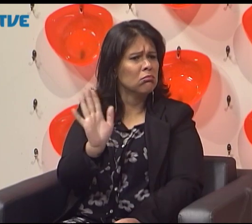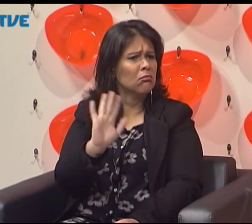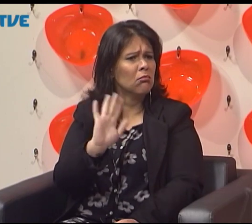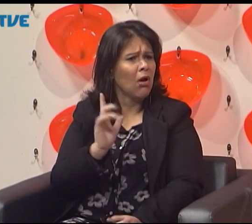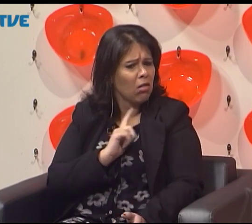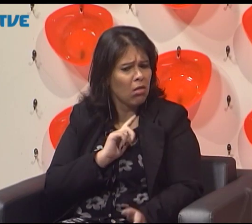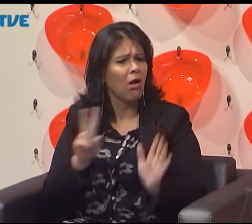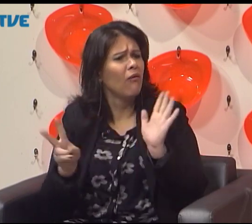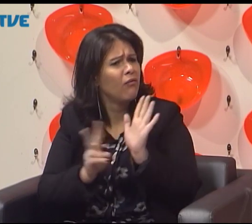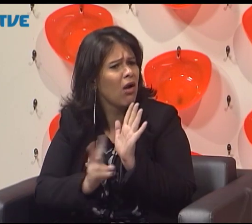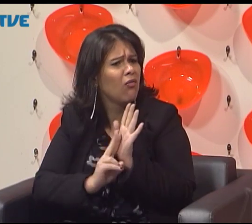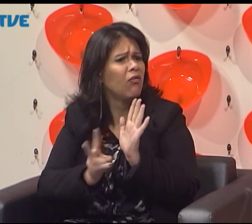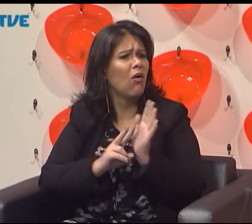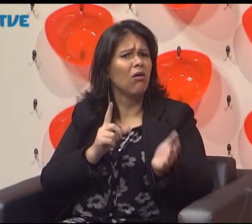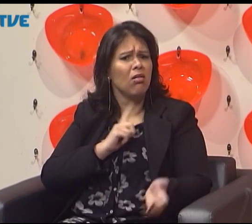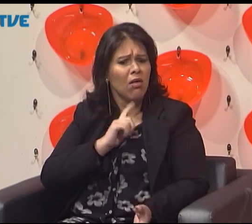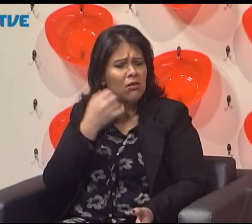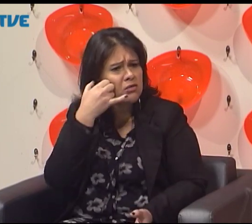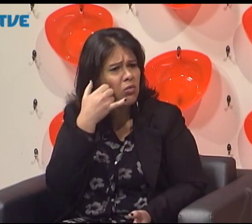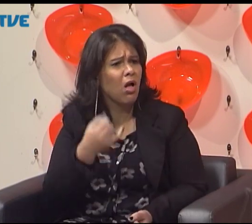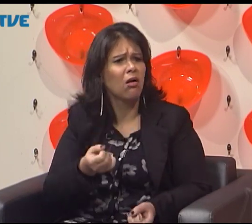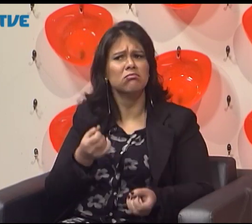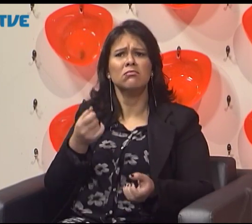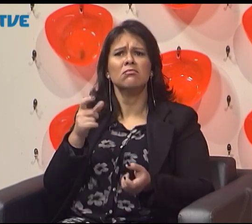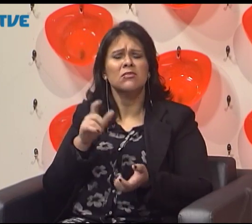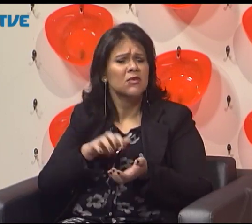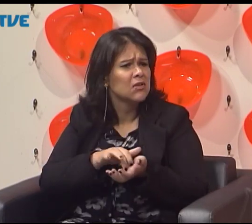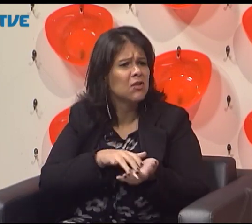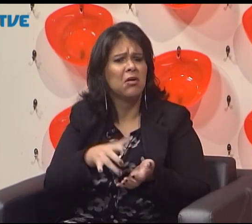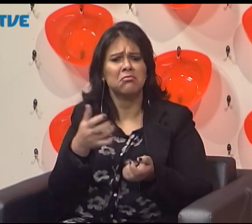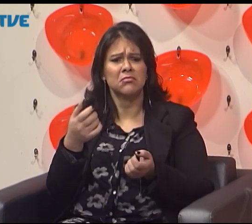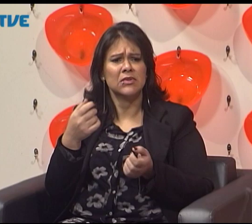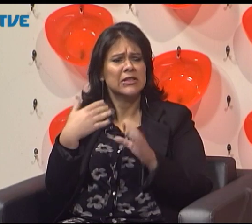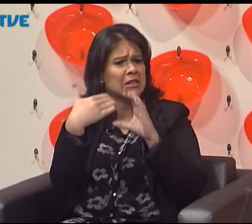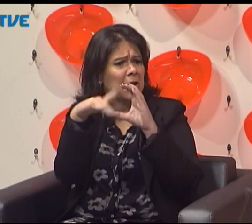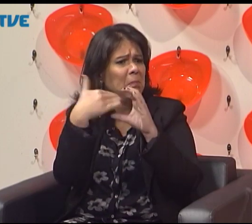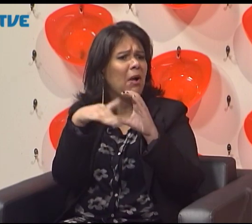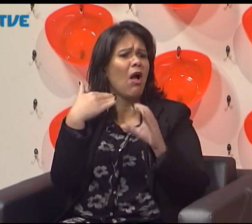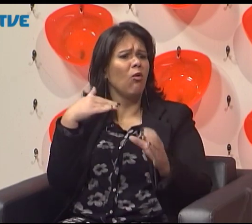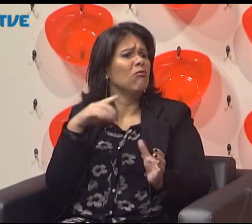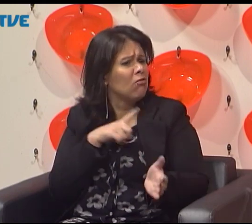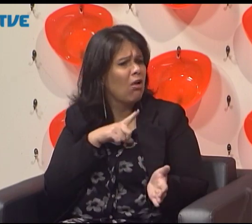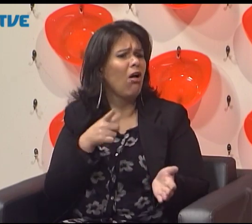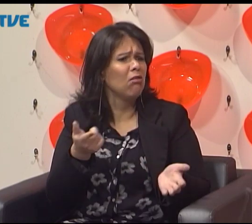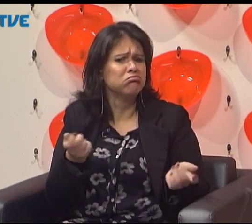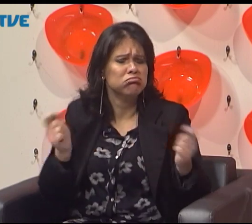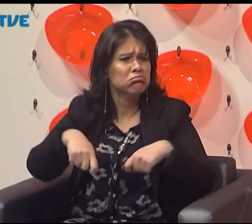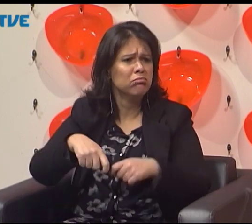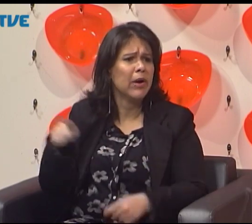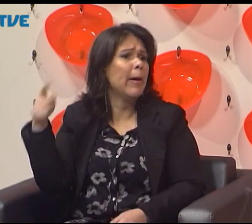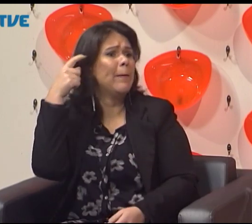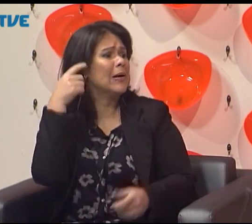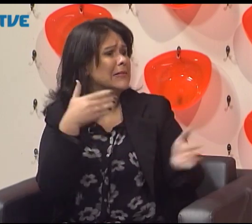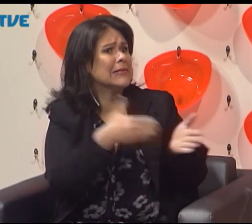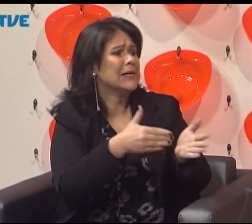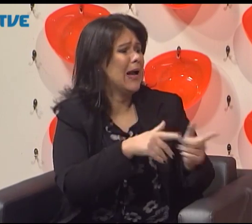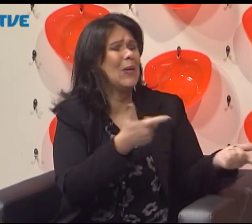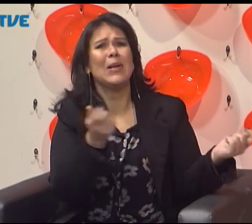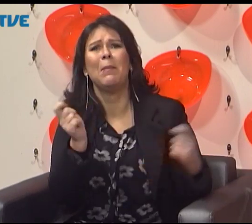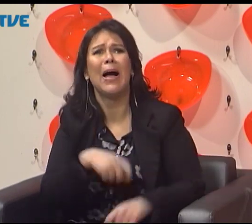que o surdo... Mas como que o surdo usa telefone celular? Como é que o surdo usa telefone? Como é que o surdo consegue escrever?